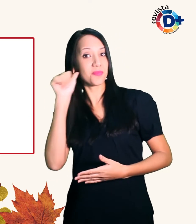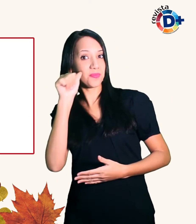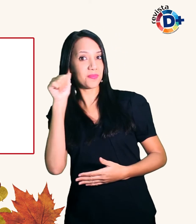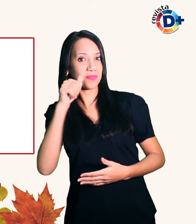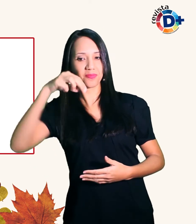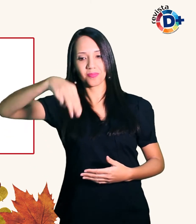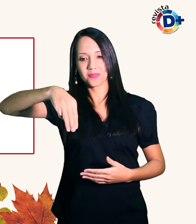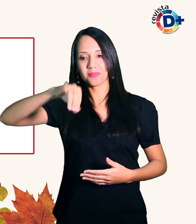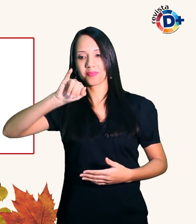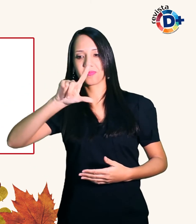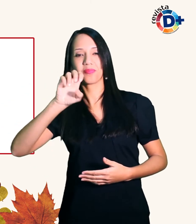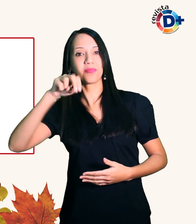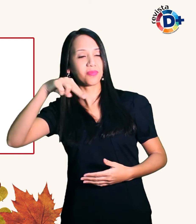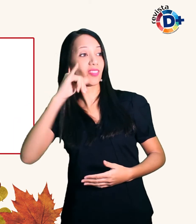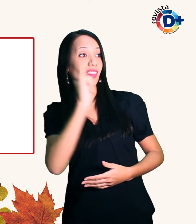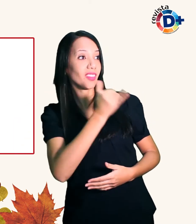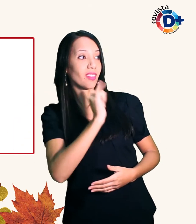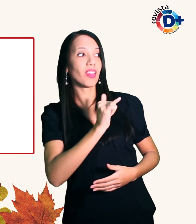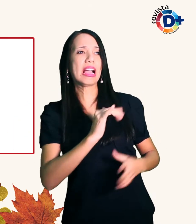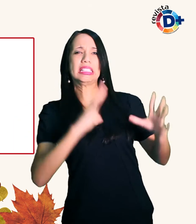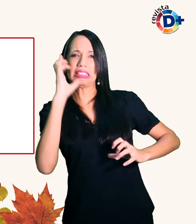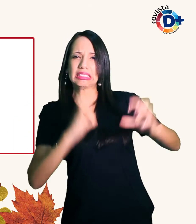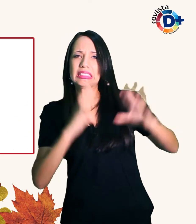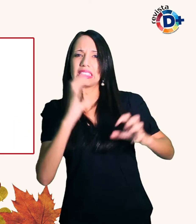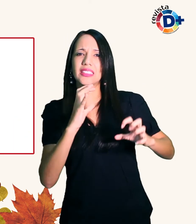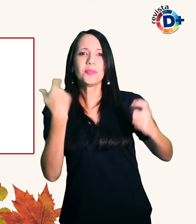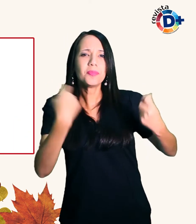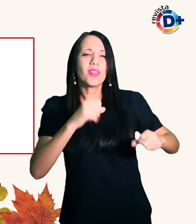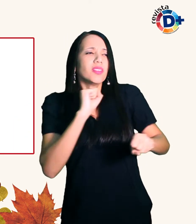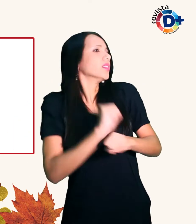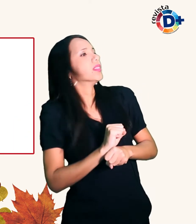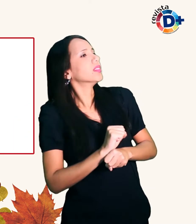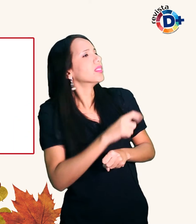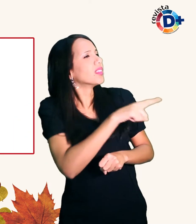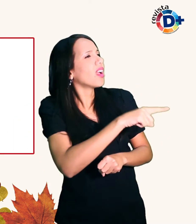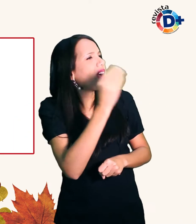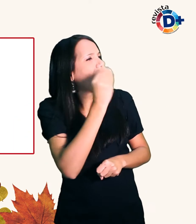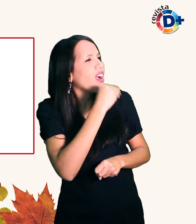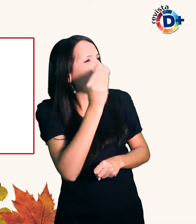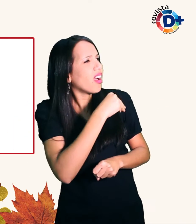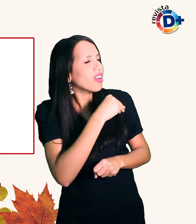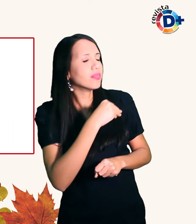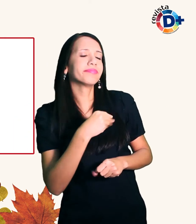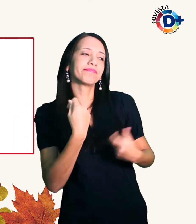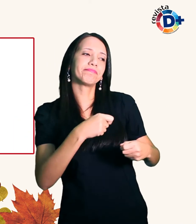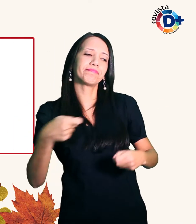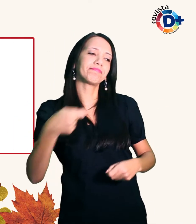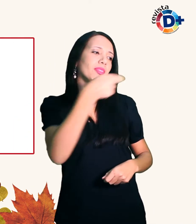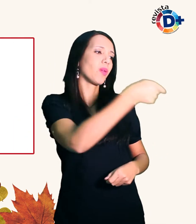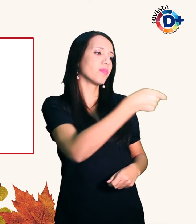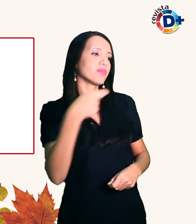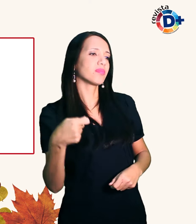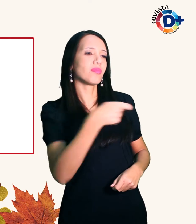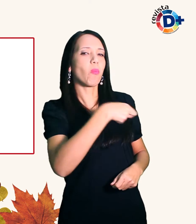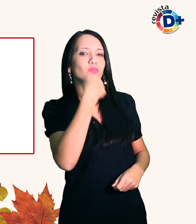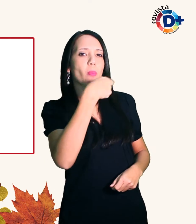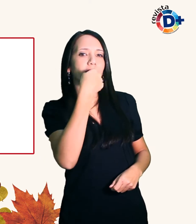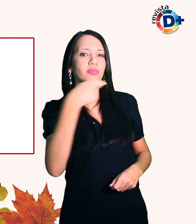necessário parar porque ele sentia fraqueza e precisava comer Nesse movimento de parar